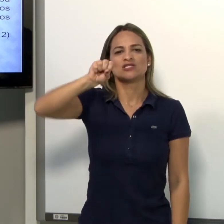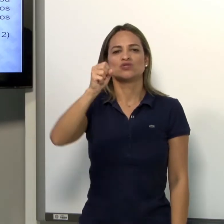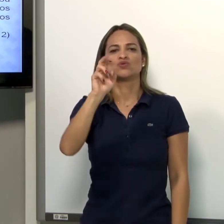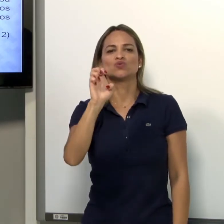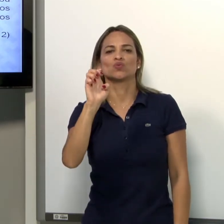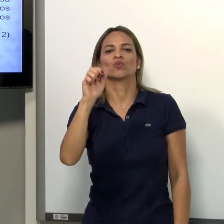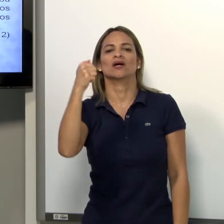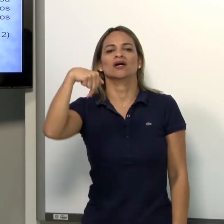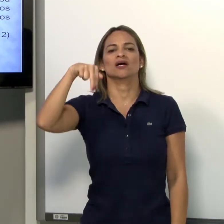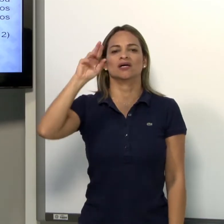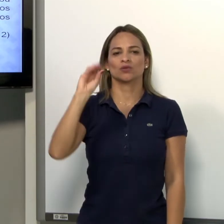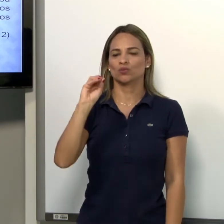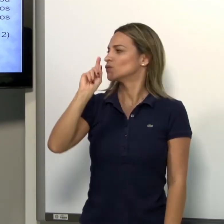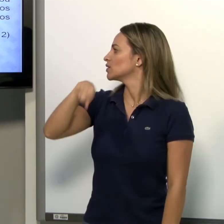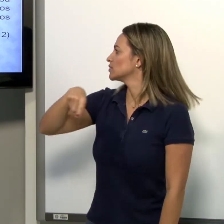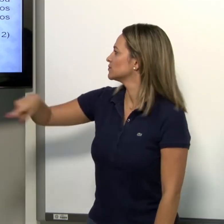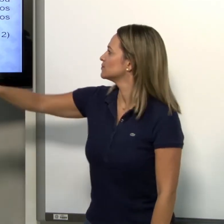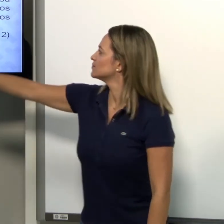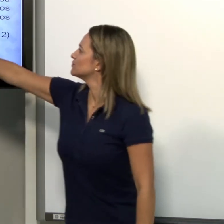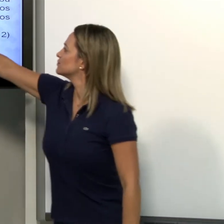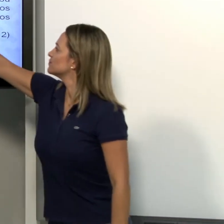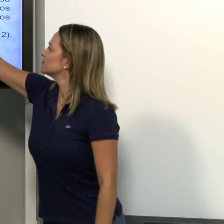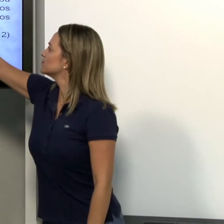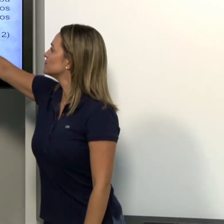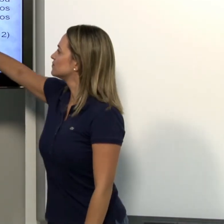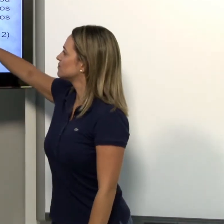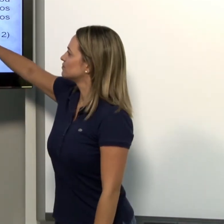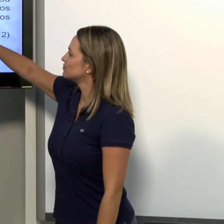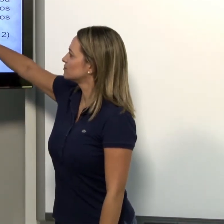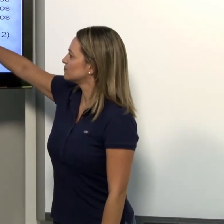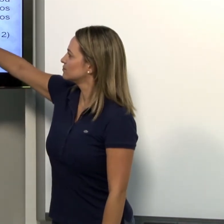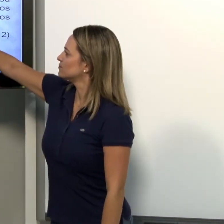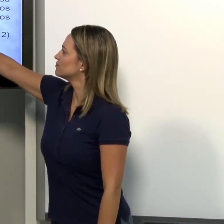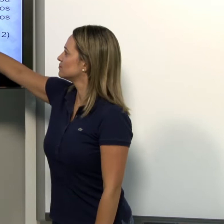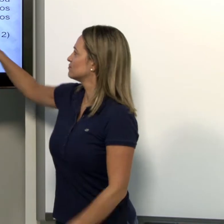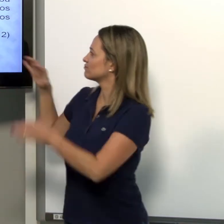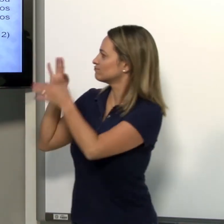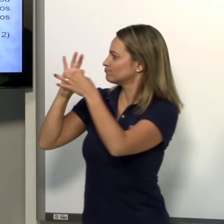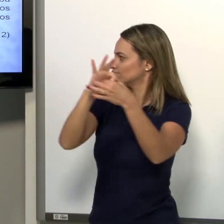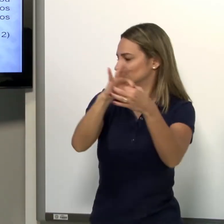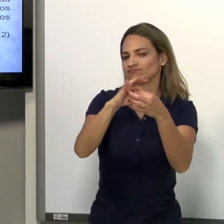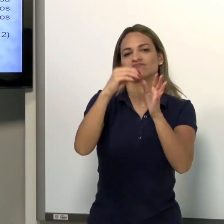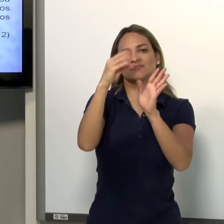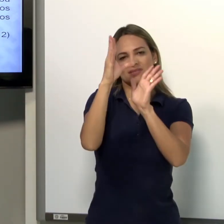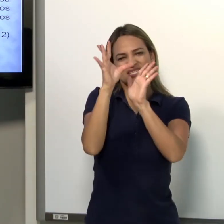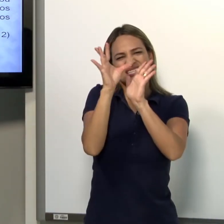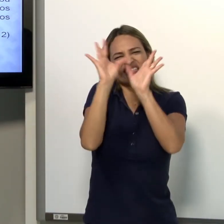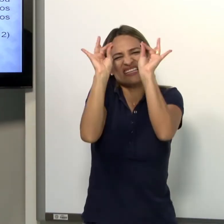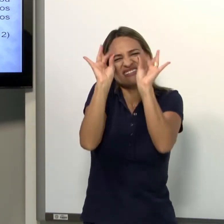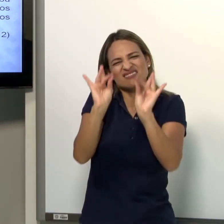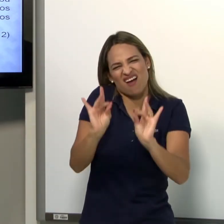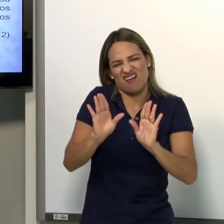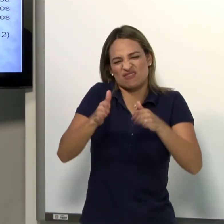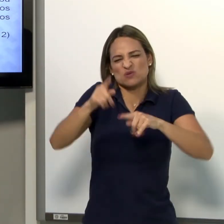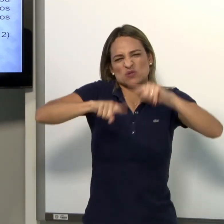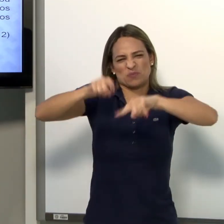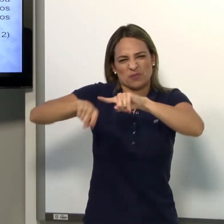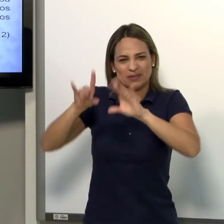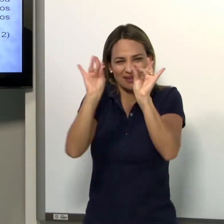O manuseio desse instrumento. Como será feito? Então, dentro de um contexto tem que se